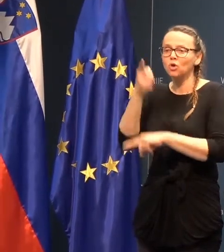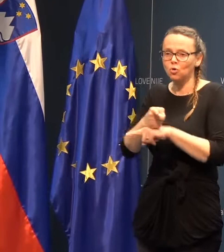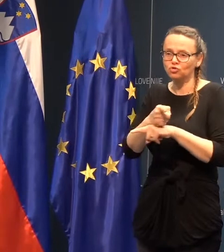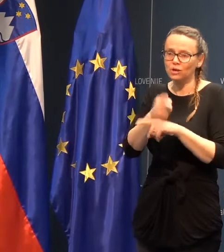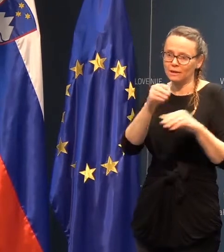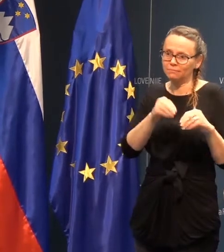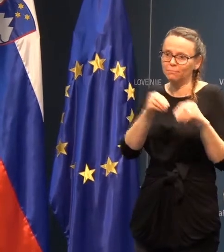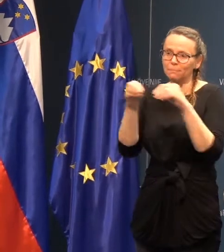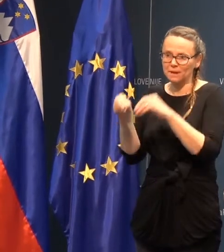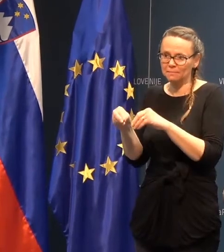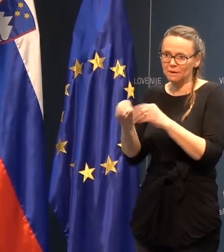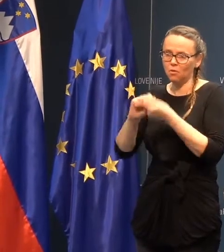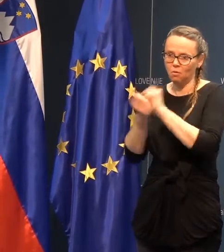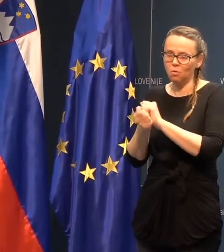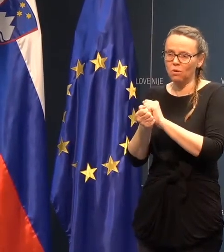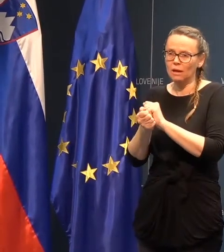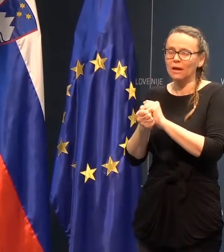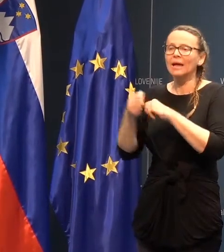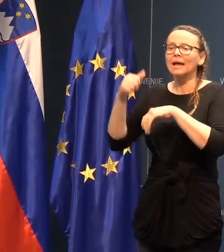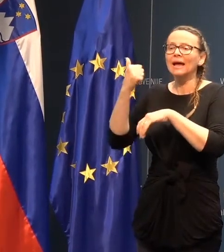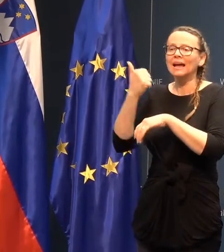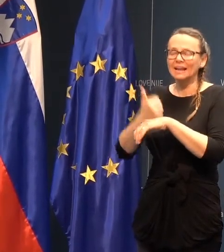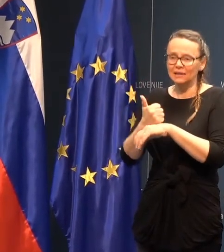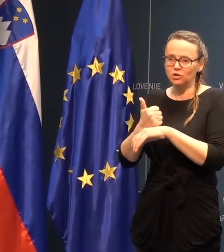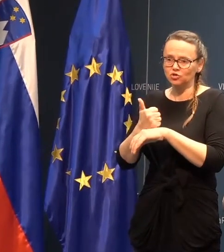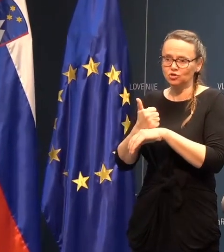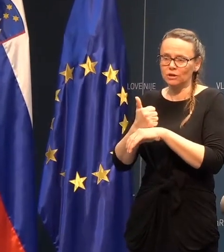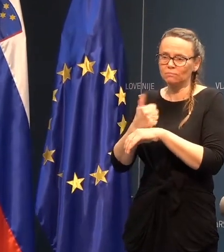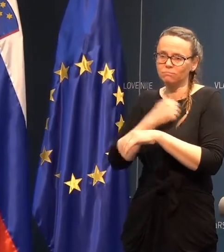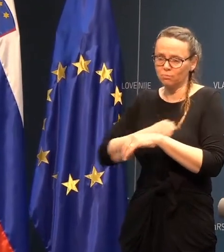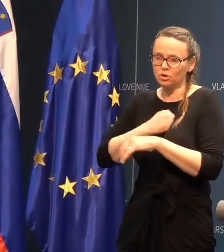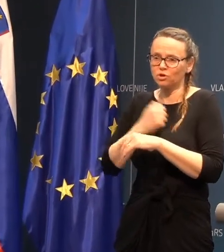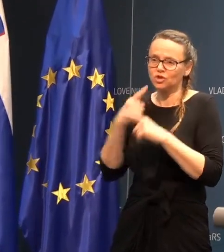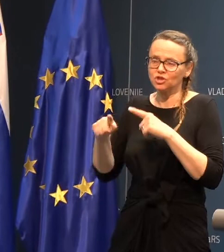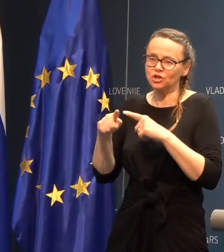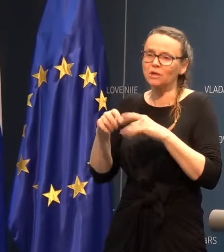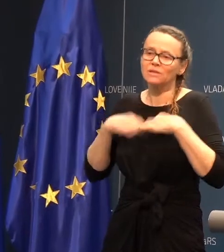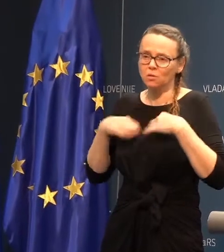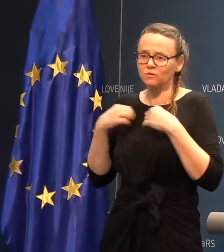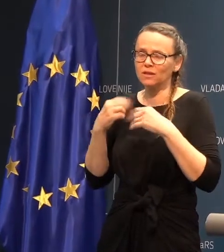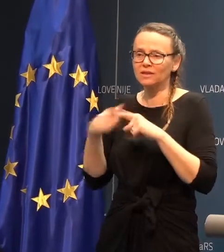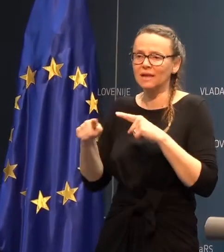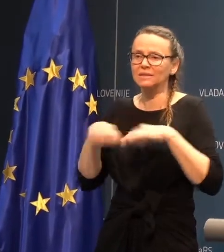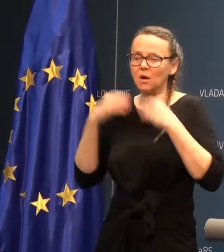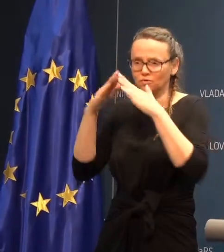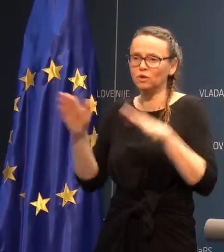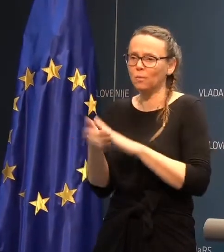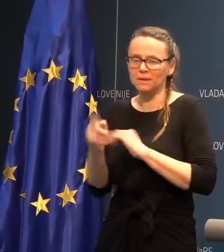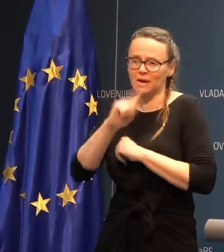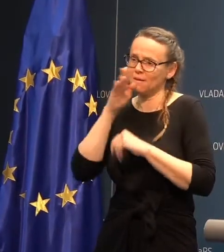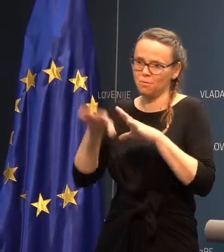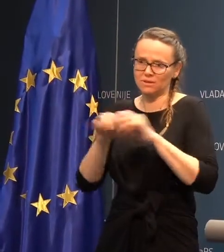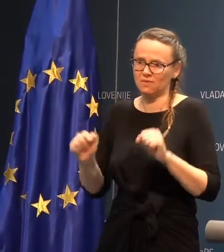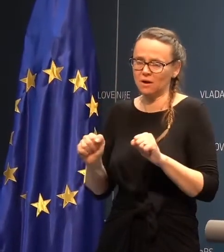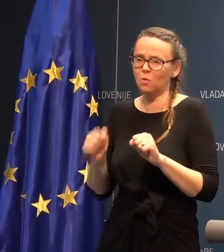kako pomeni, da dejamsko se klinično delo v zdravstveno medzljika zaenkrat ne bo izvajalo, kako pomeni, da je zdravstven dom za lujno